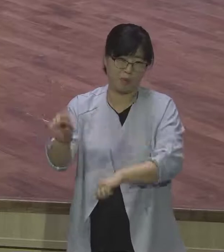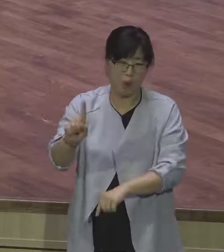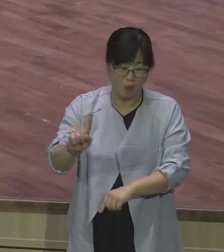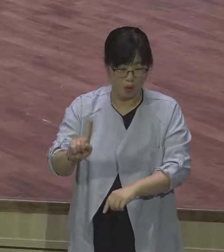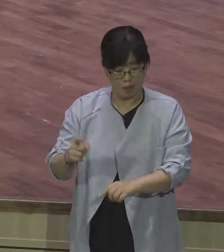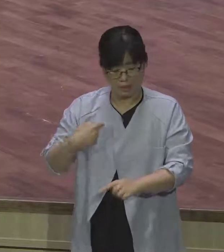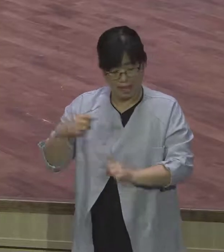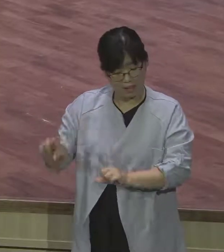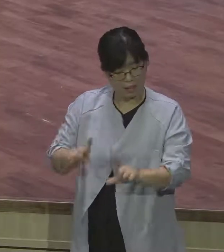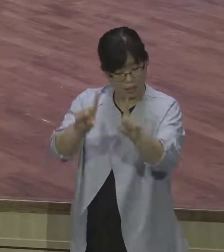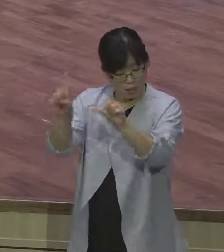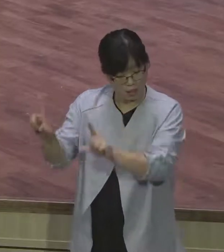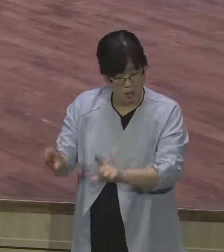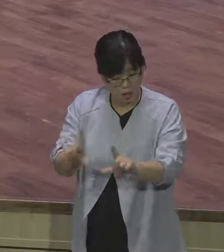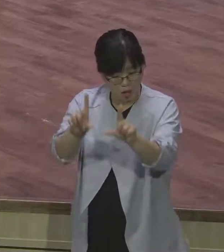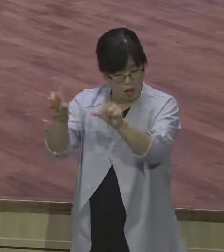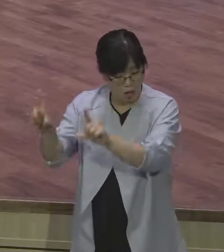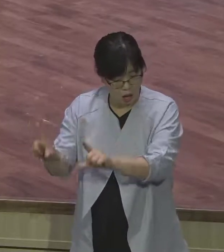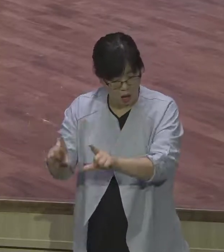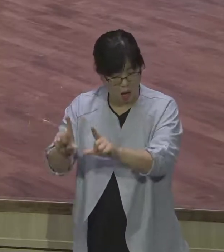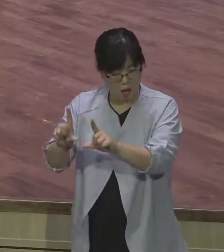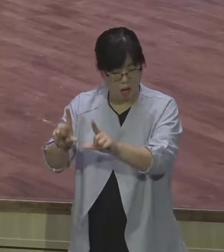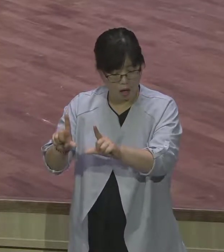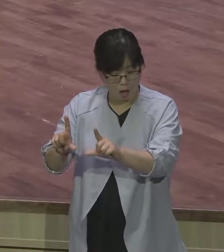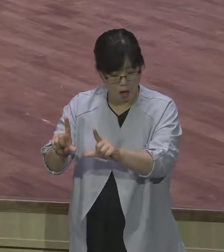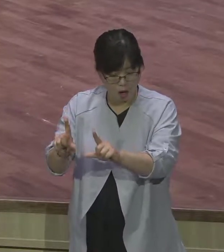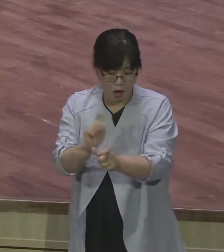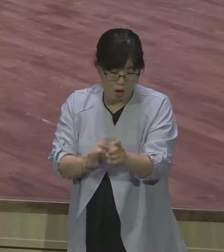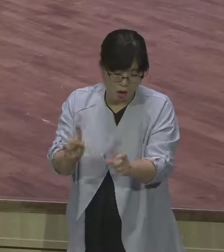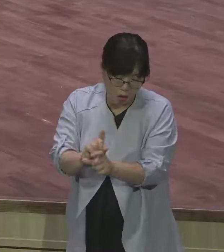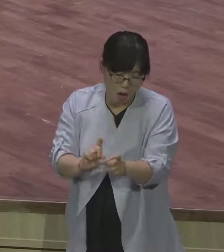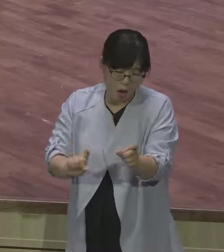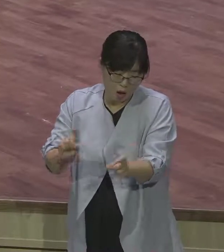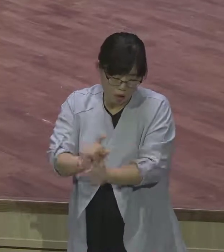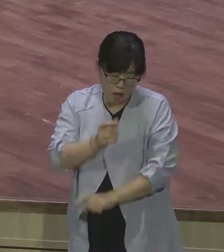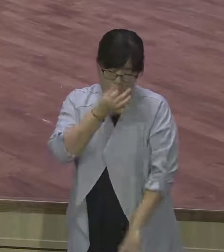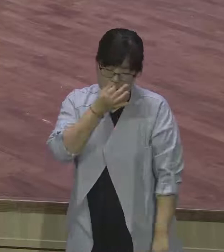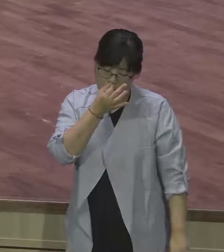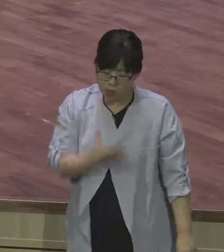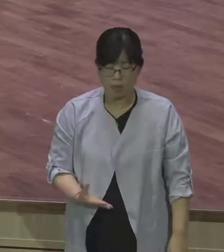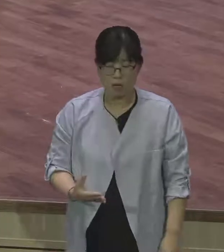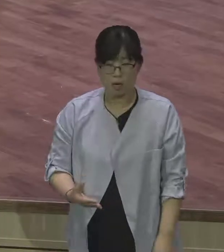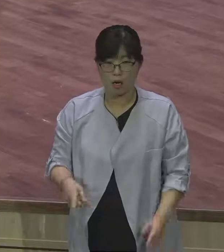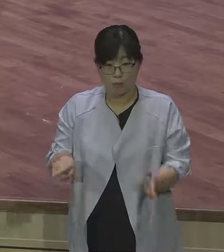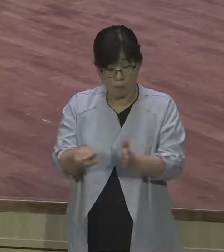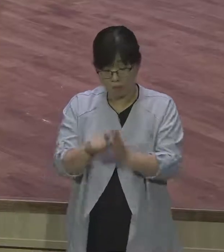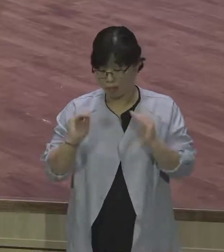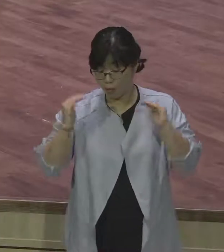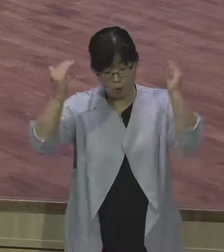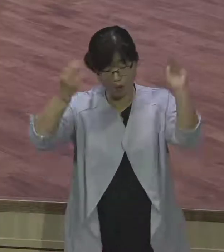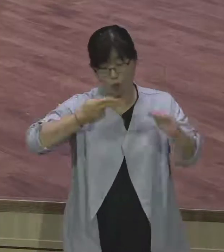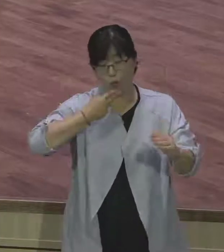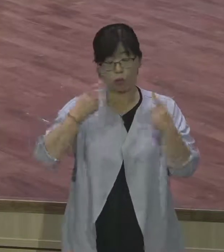성장은 더 됩니다. 성장이 안됩니다. 이건 그대로 가지고 있습니다. 우리 삶 속에서